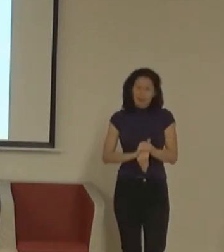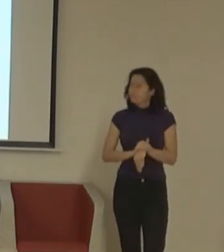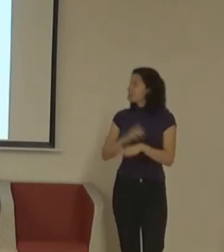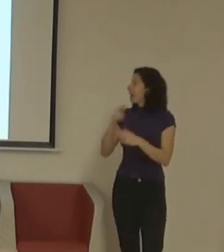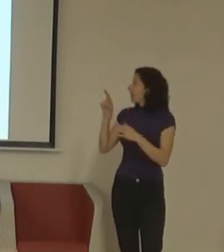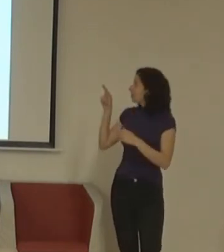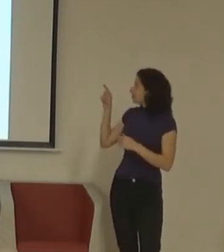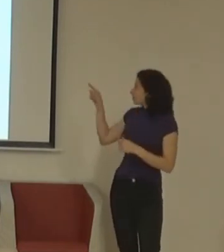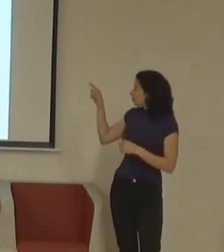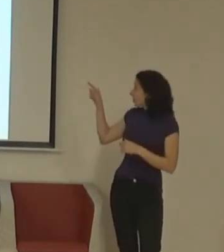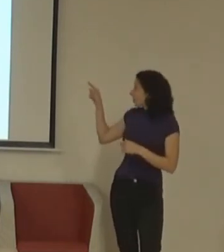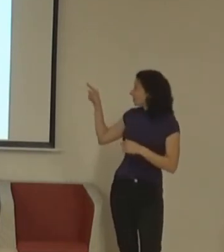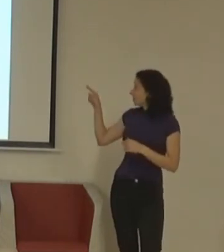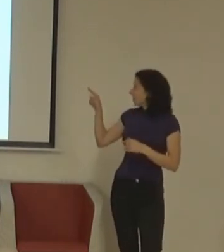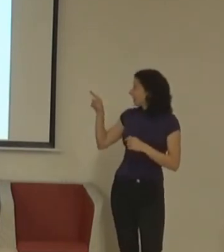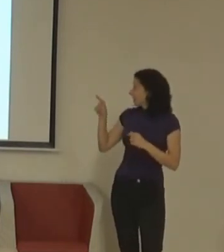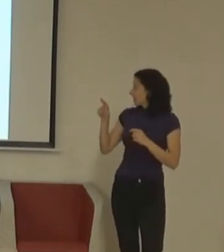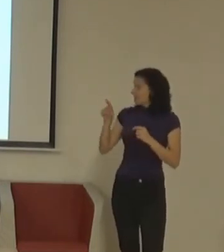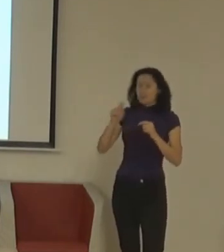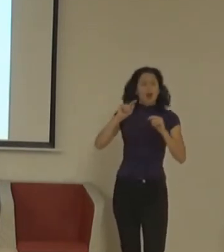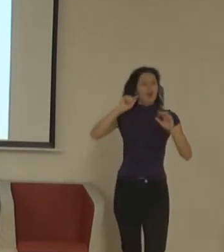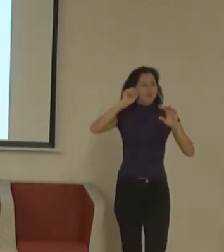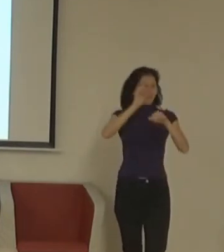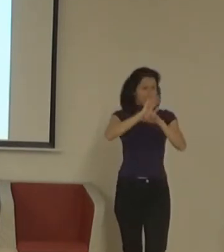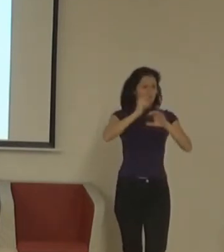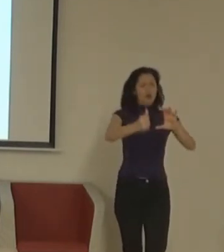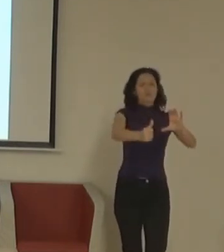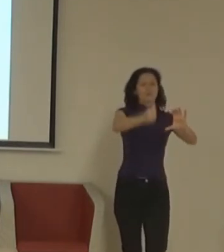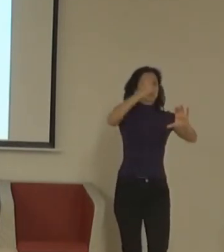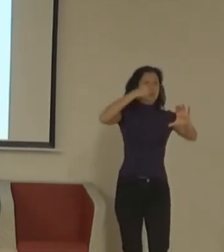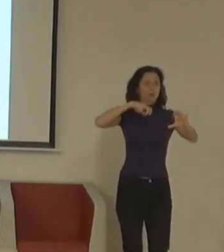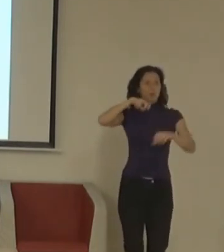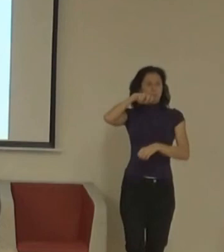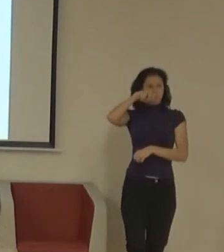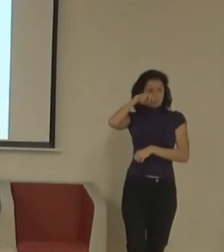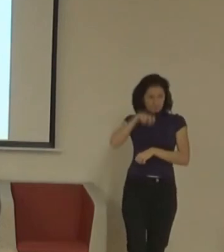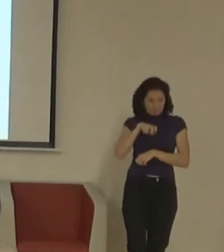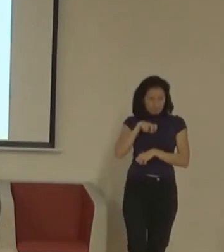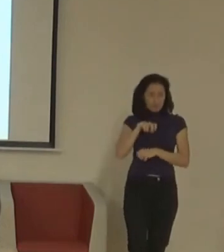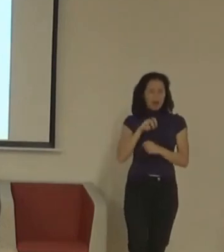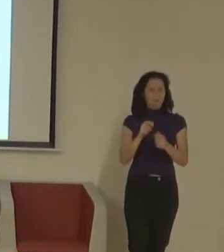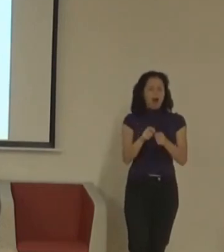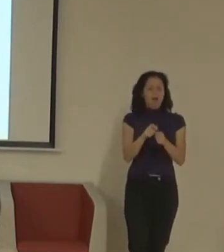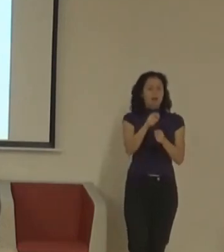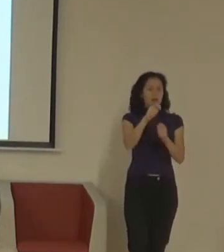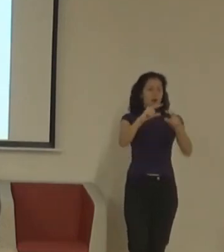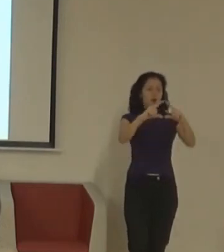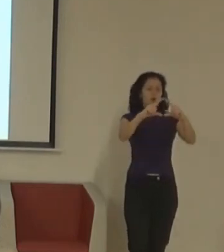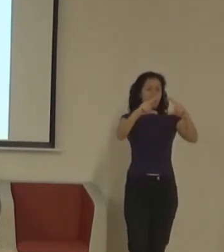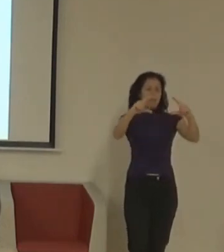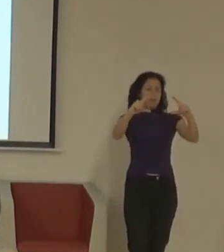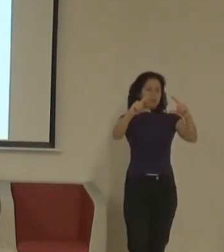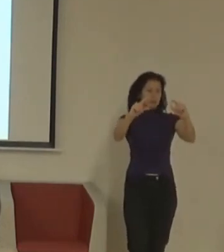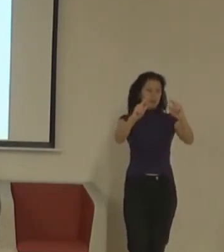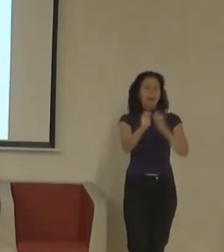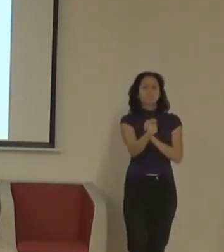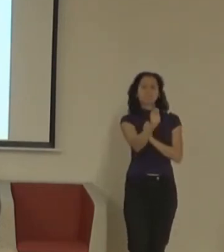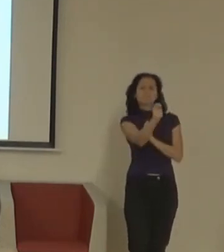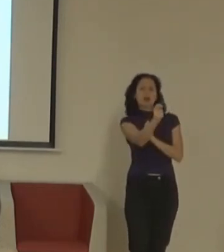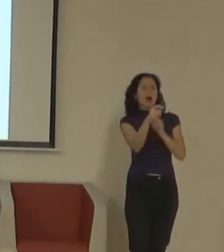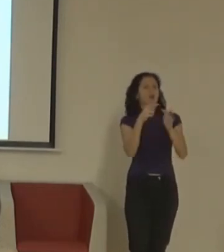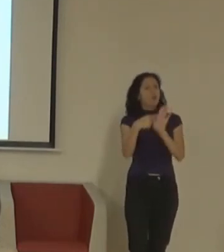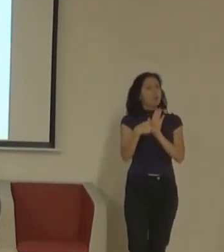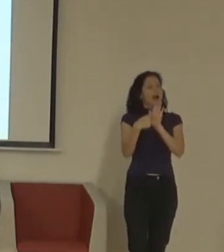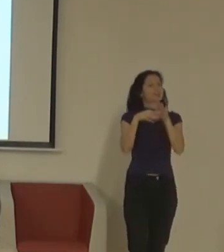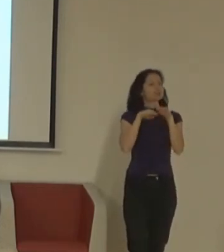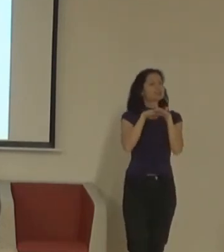nějakém sále, ve kterém sedí někdo trošku vzadu v tom sále a má před sebou na tyči malinkatou obrazovku na zobrazování skrtejch titulků.